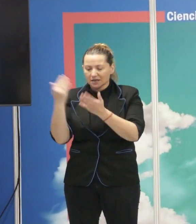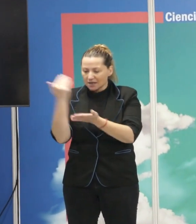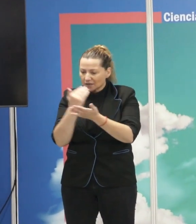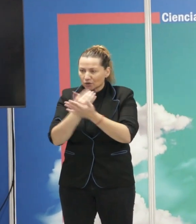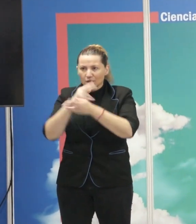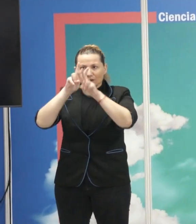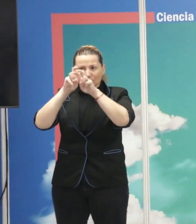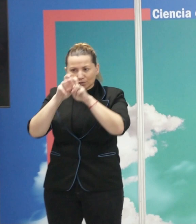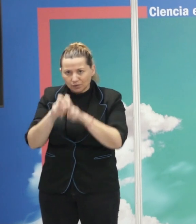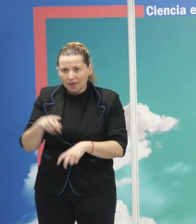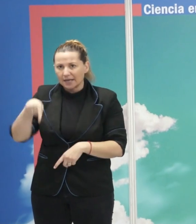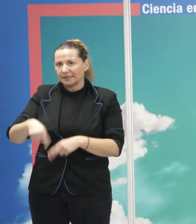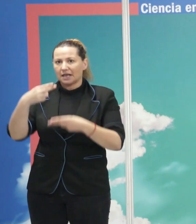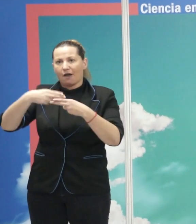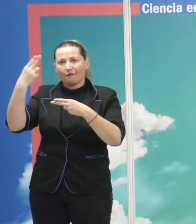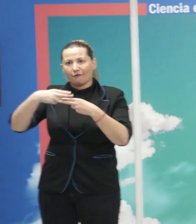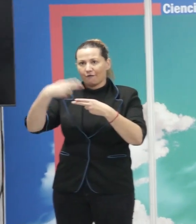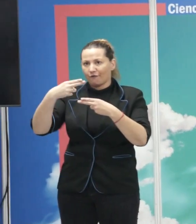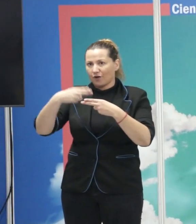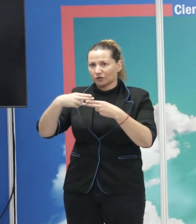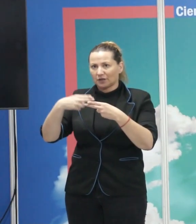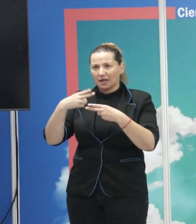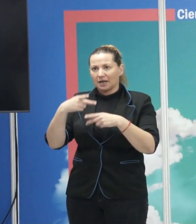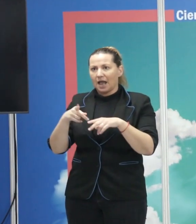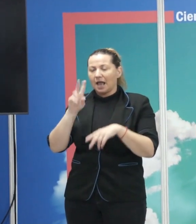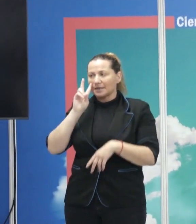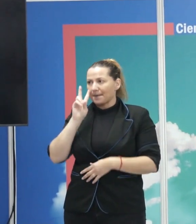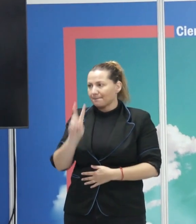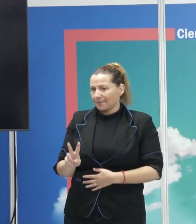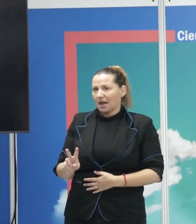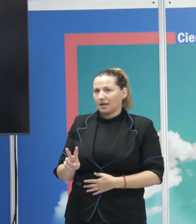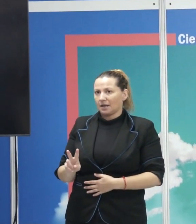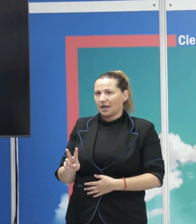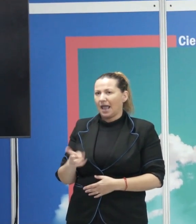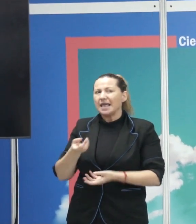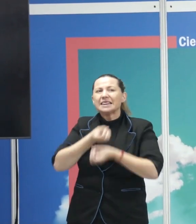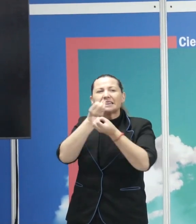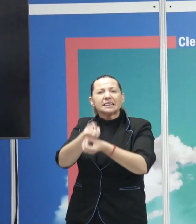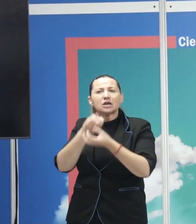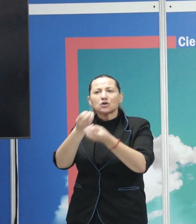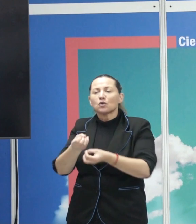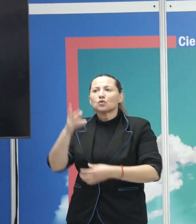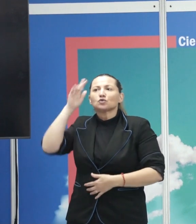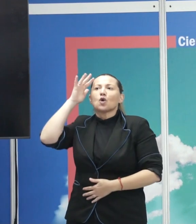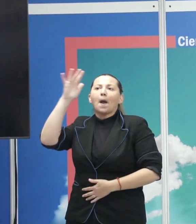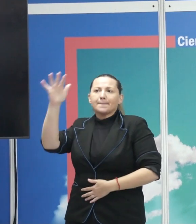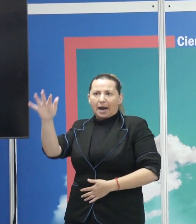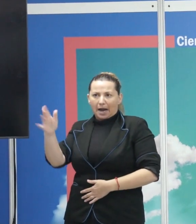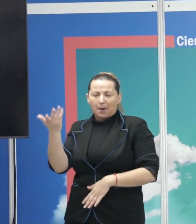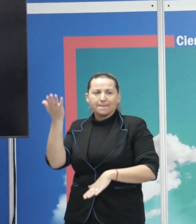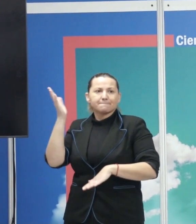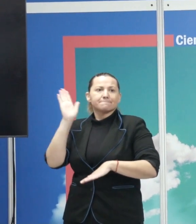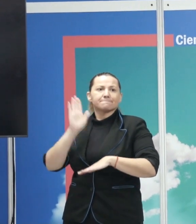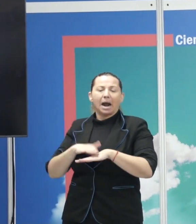construyen estas fronteras, los discursos muchas veces increíblemente fantasiosos que se crean para respaldar la